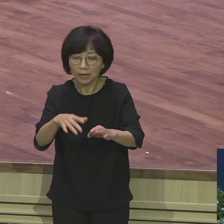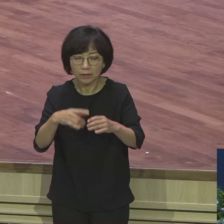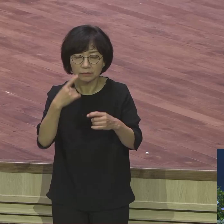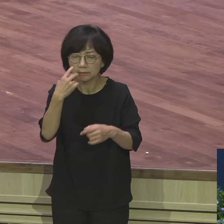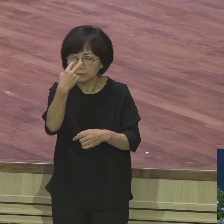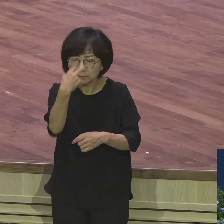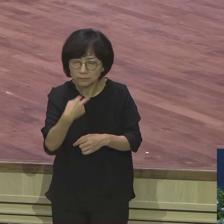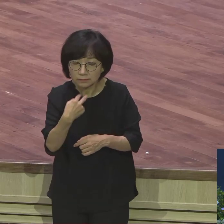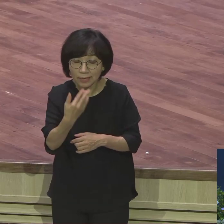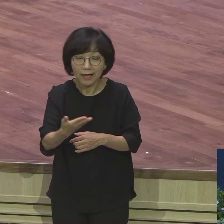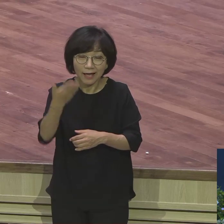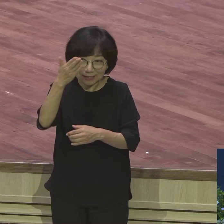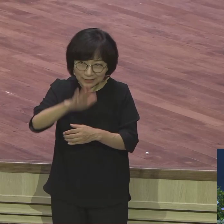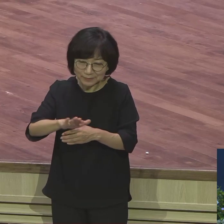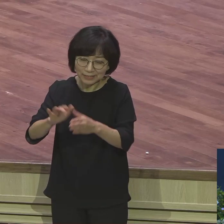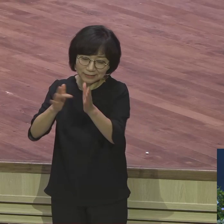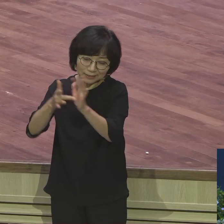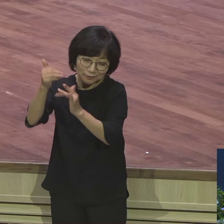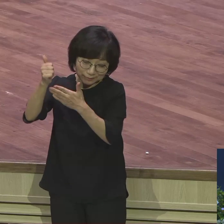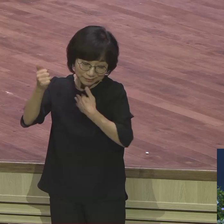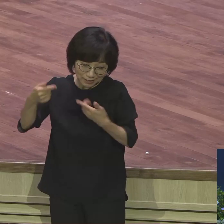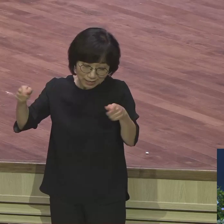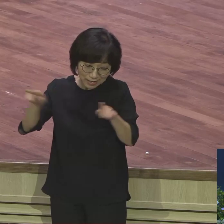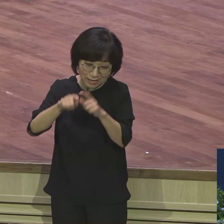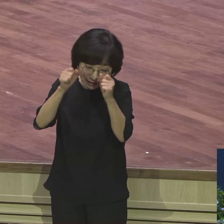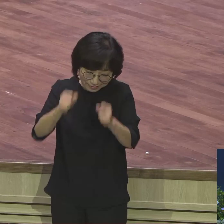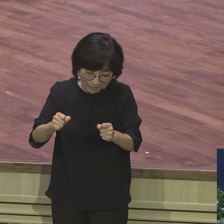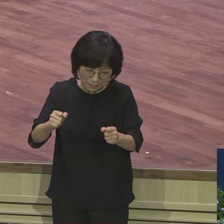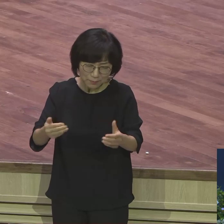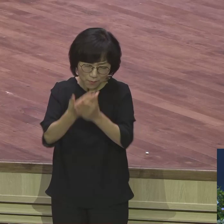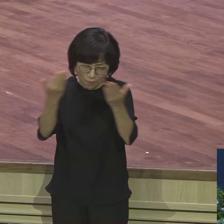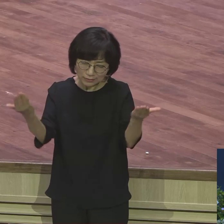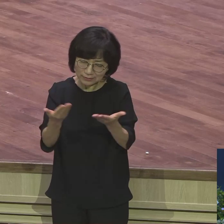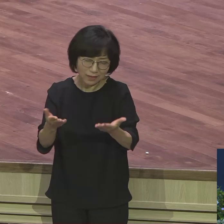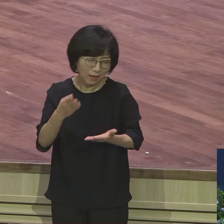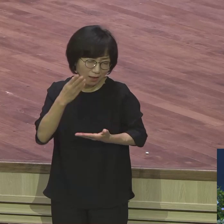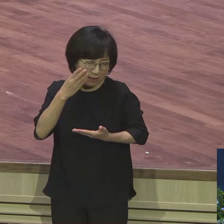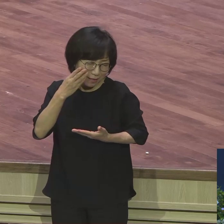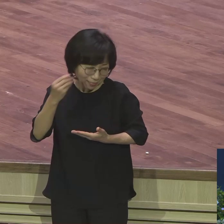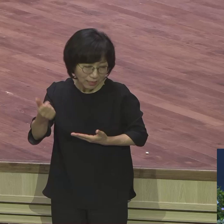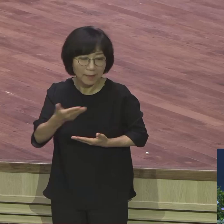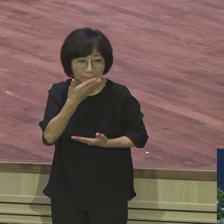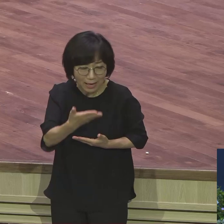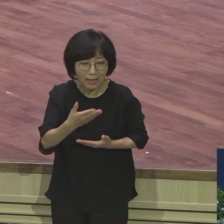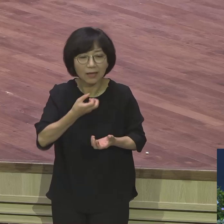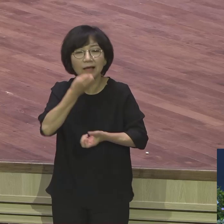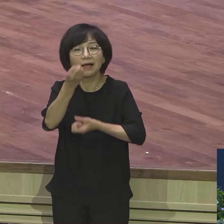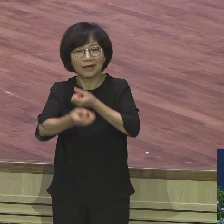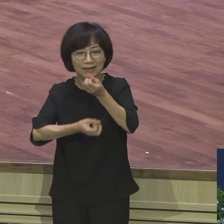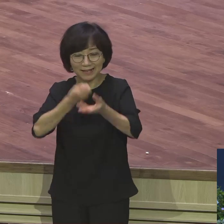함께하시면 만사형동한다는 거예요 확실히 있었어요 예원견누 성도들은 하나님이 나와 함께하신다는